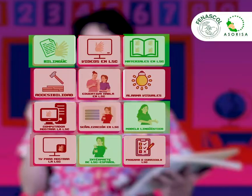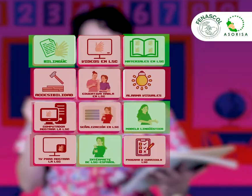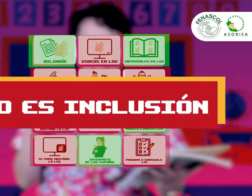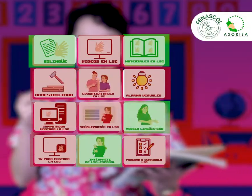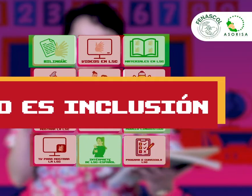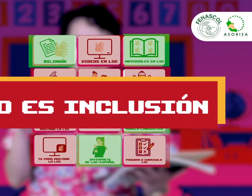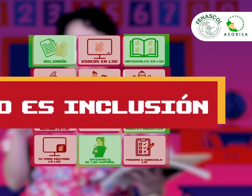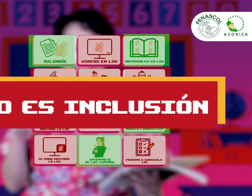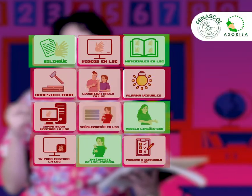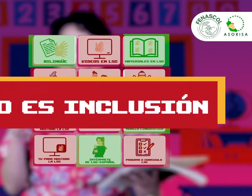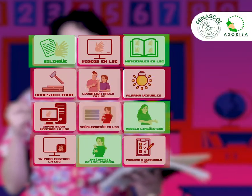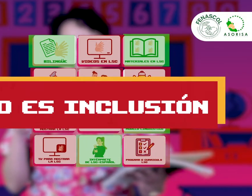No es inclusión.